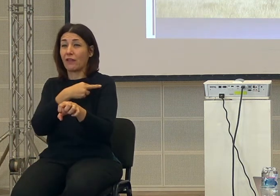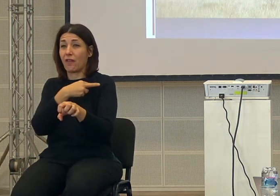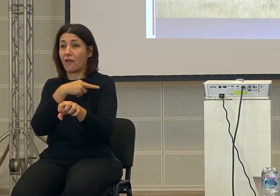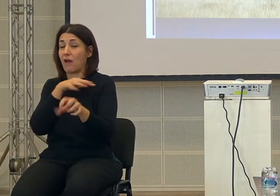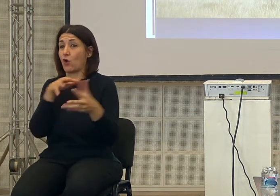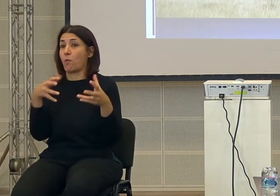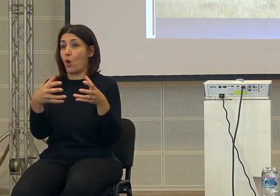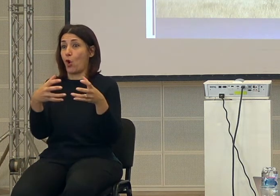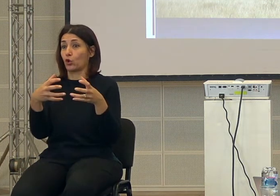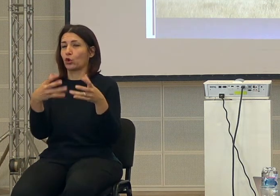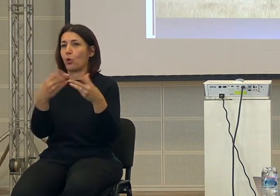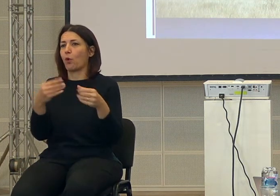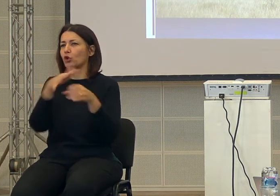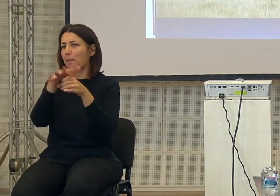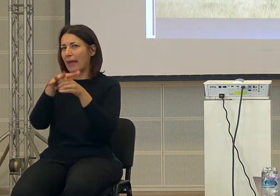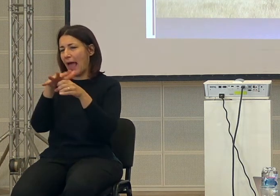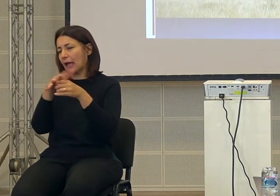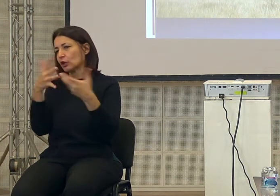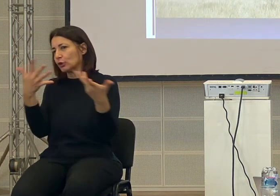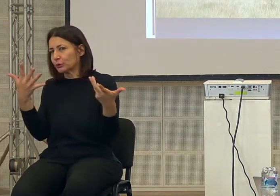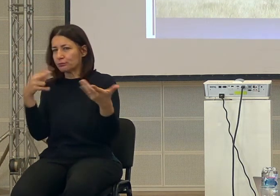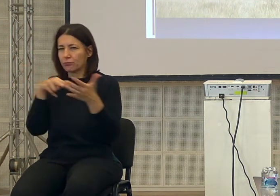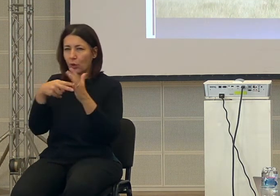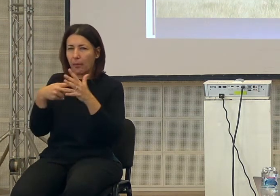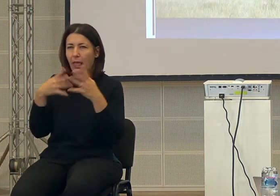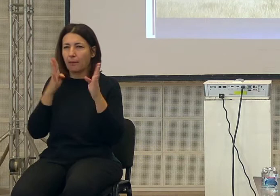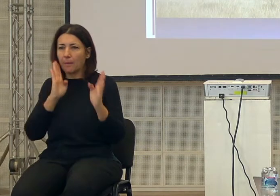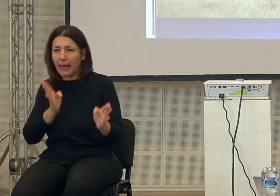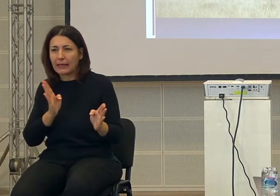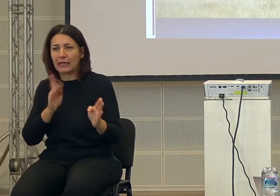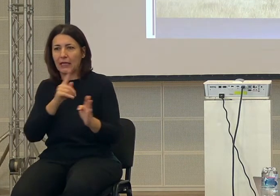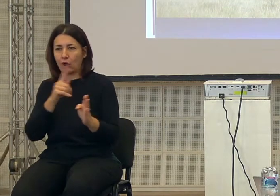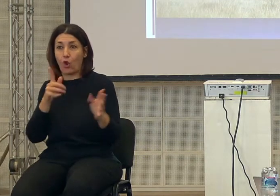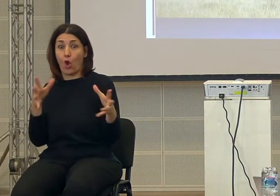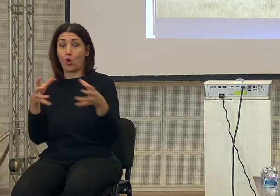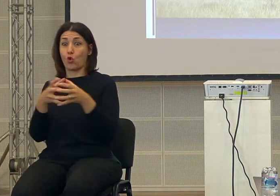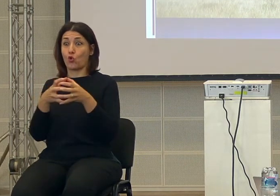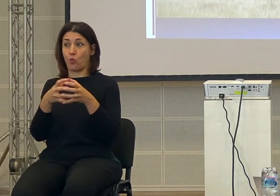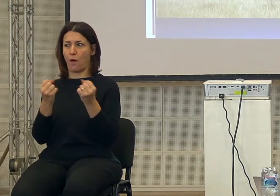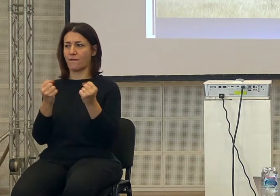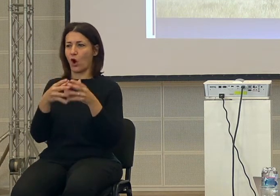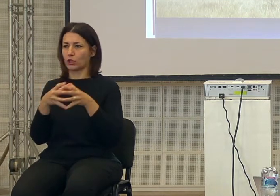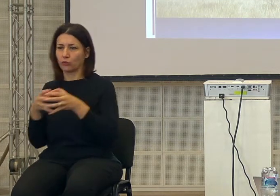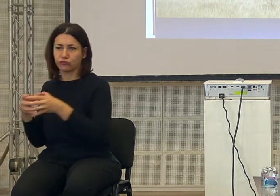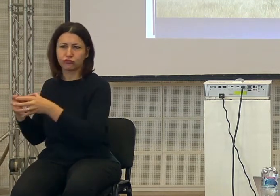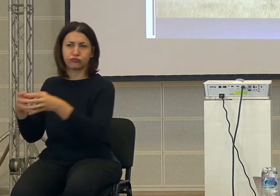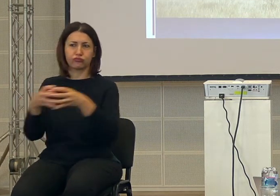pieno di insidie, il fatto di essere un gruppo molto coeso li